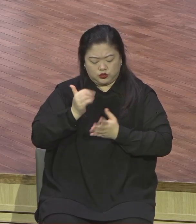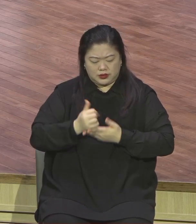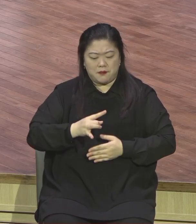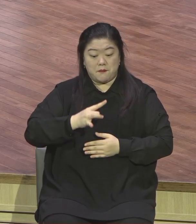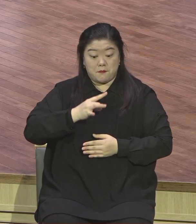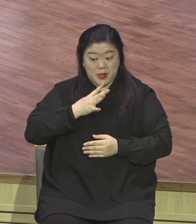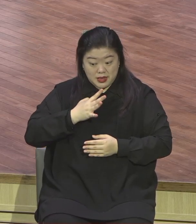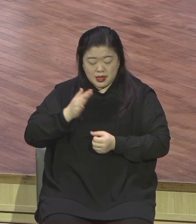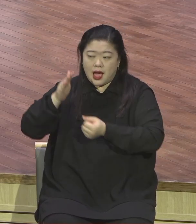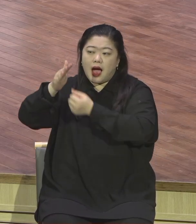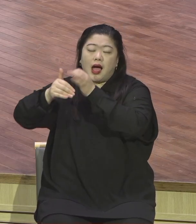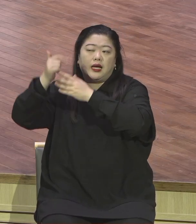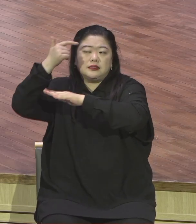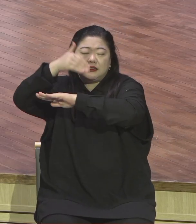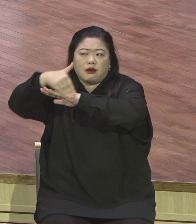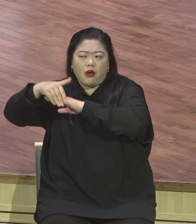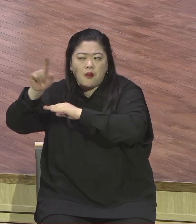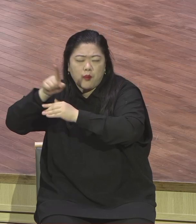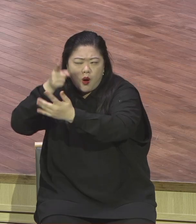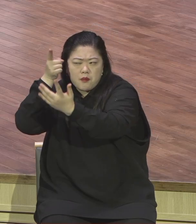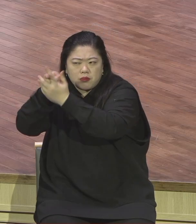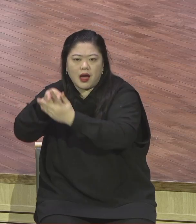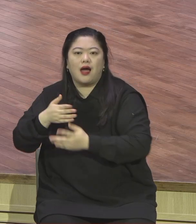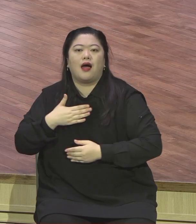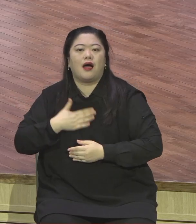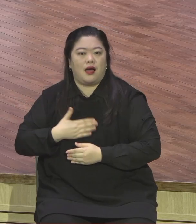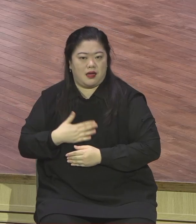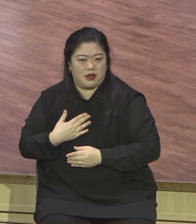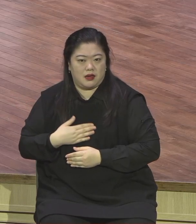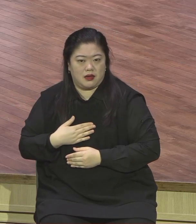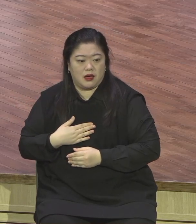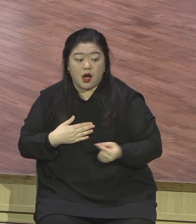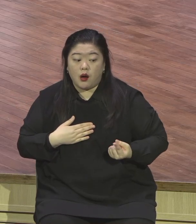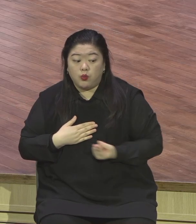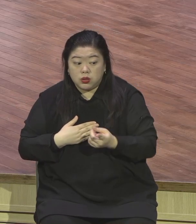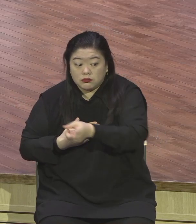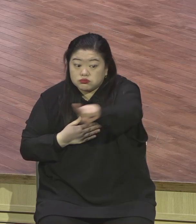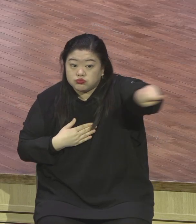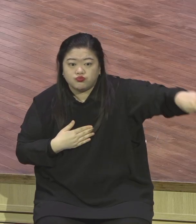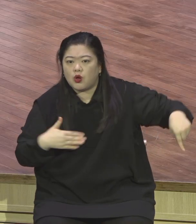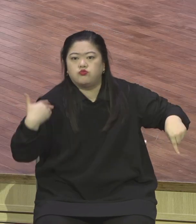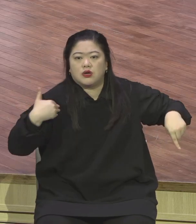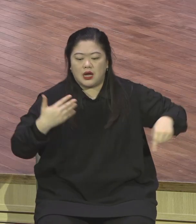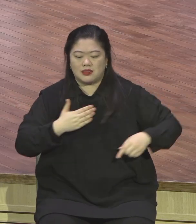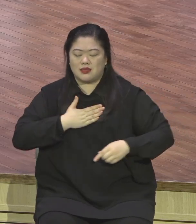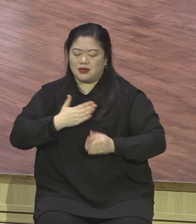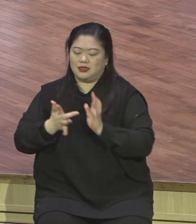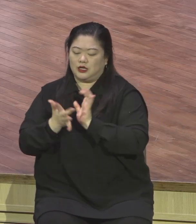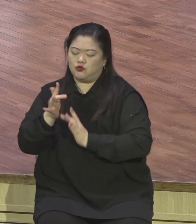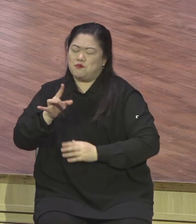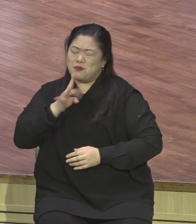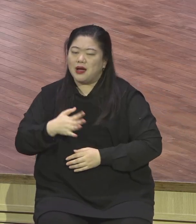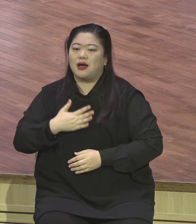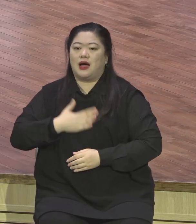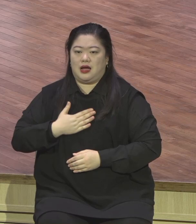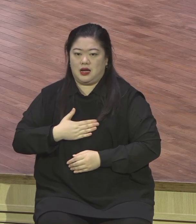구원의 계획을 다 하고 계시는 분이고 그 복된 소식을 인간에게 나타내 보일 수 있는 유일한